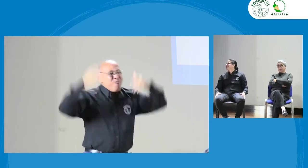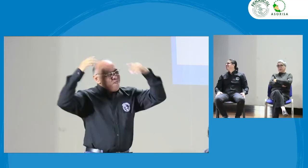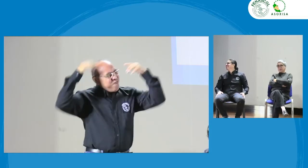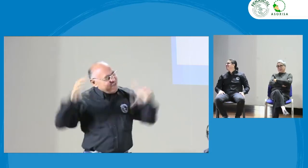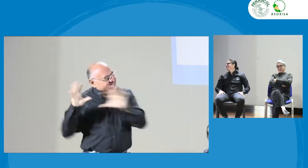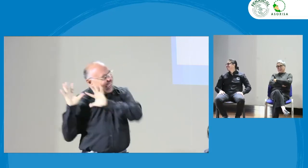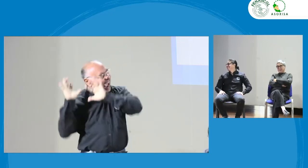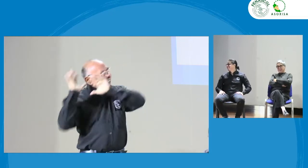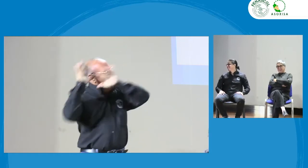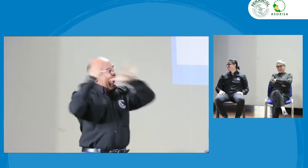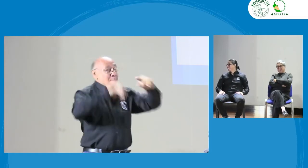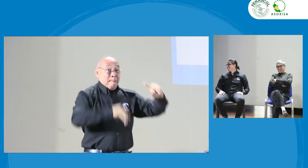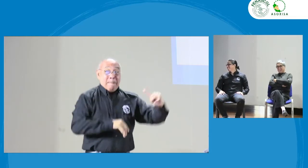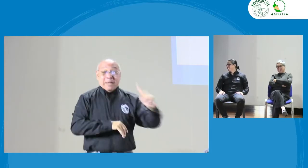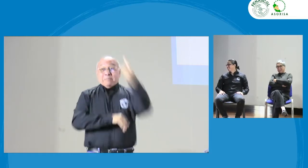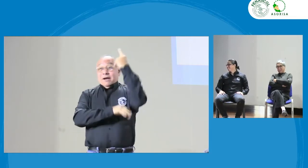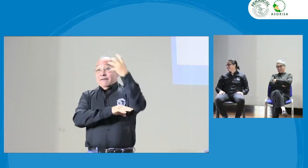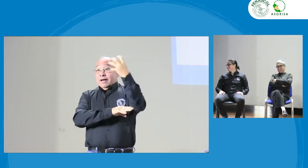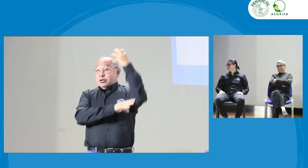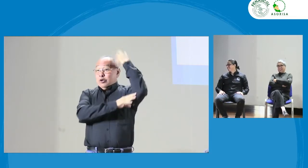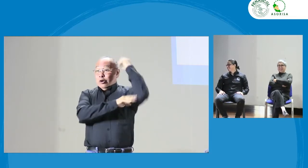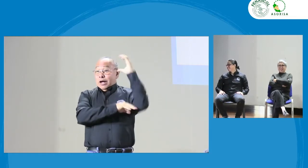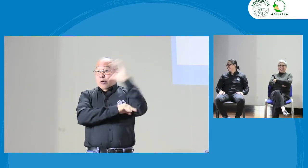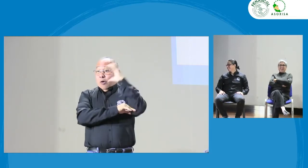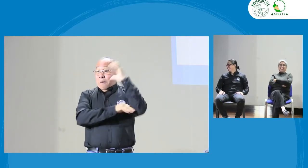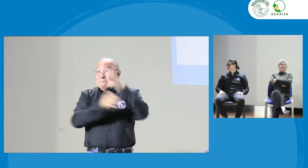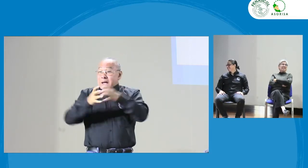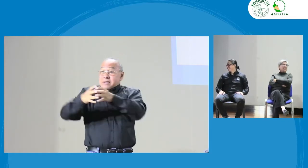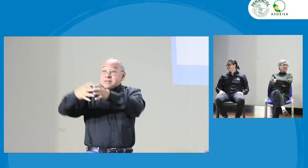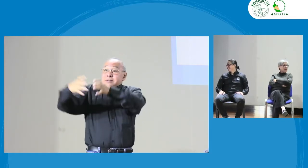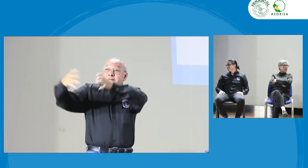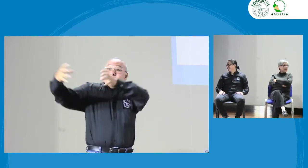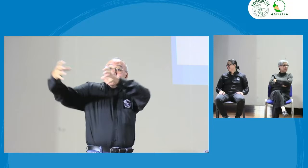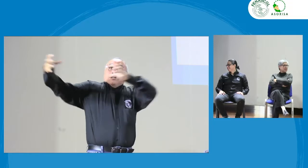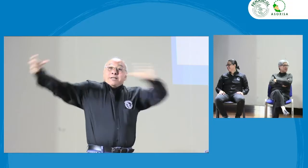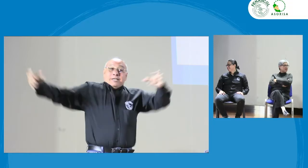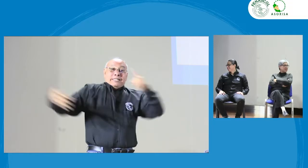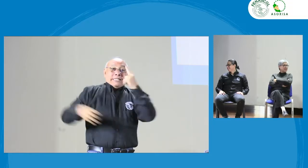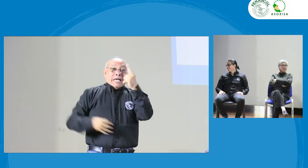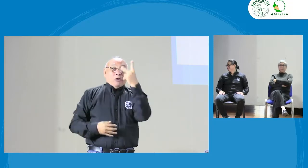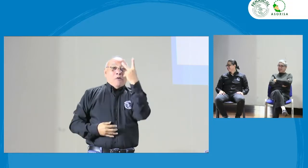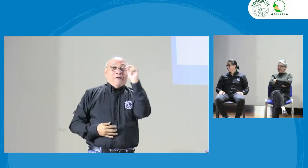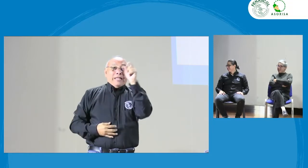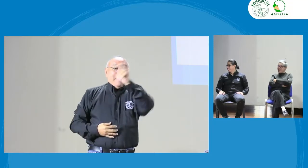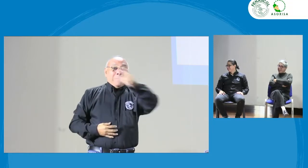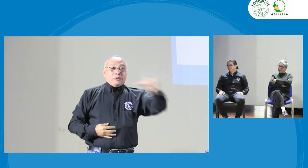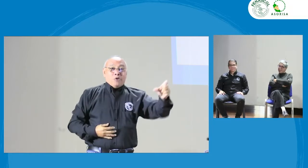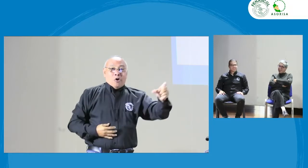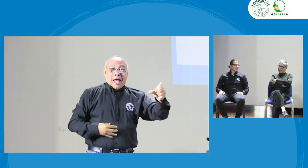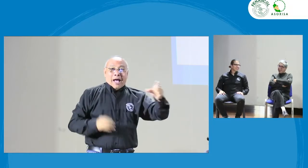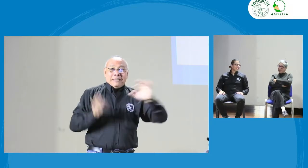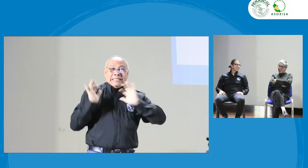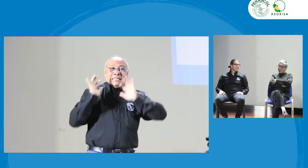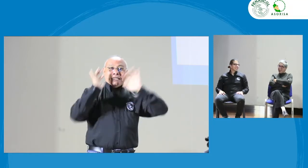personas sordas a las que vamos a desplazar a este espacio, creo que es en la historia de Colombia la primera vez, donde